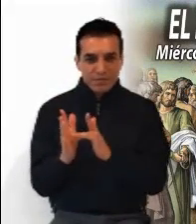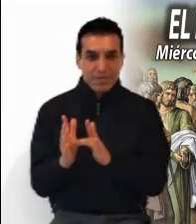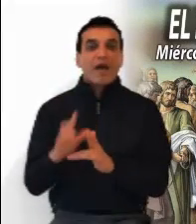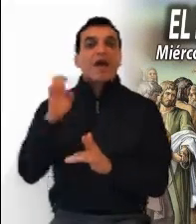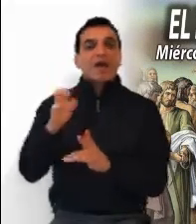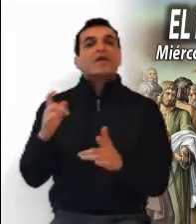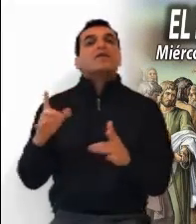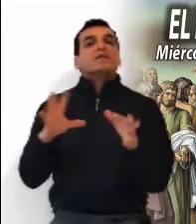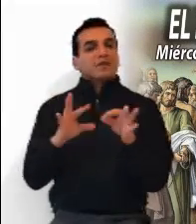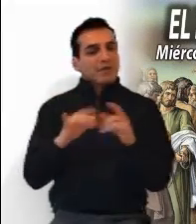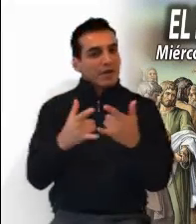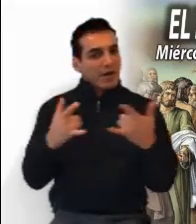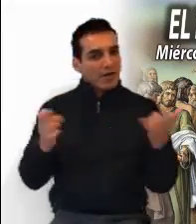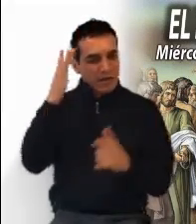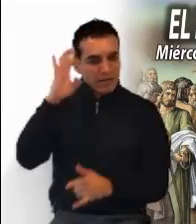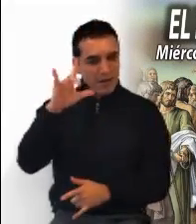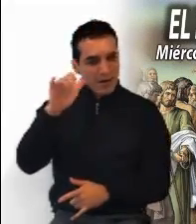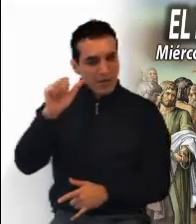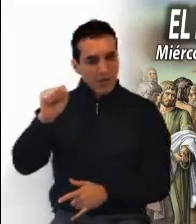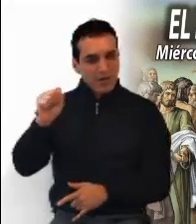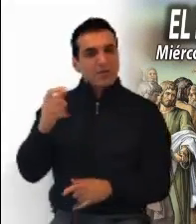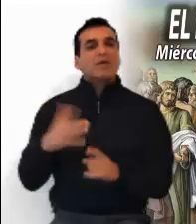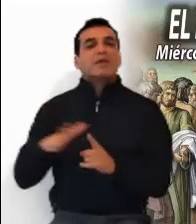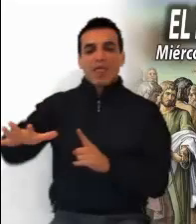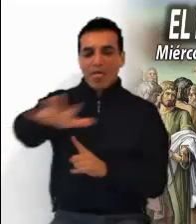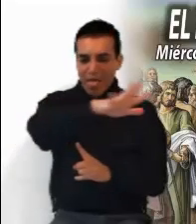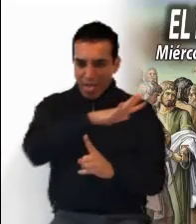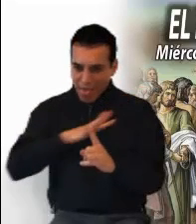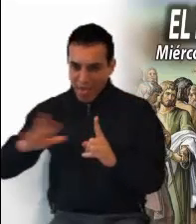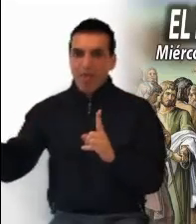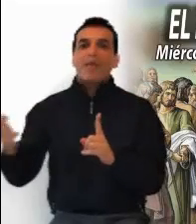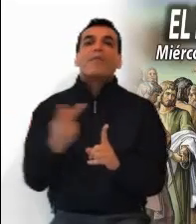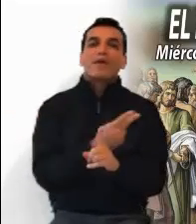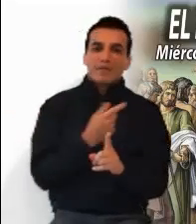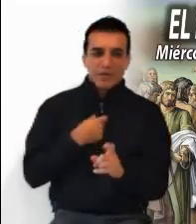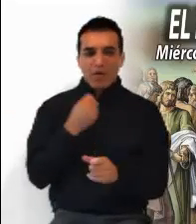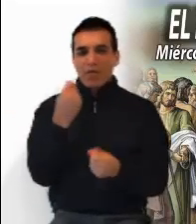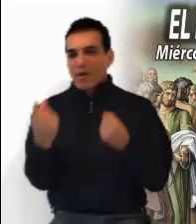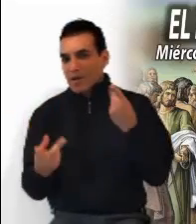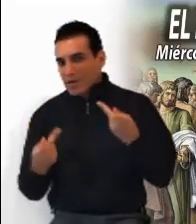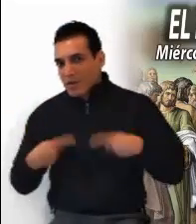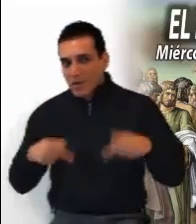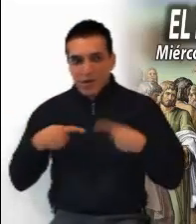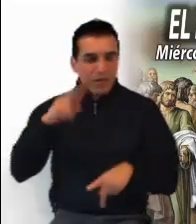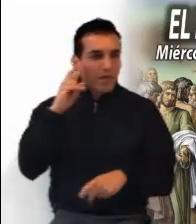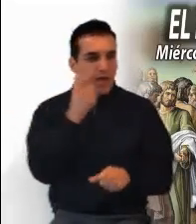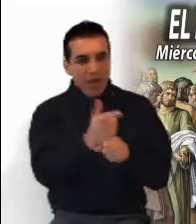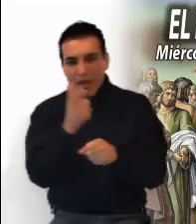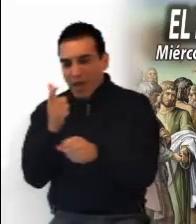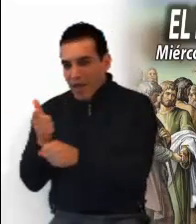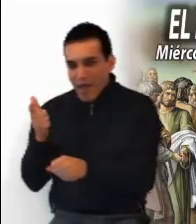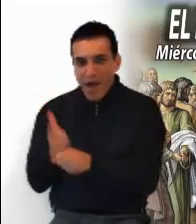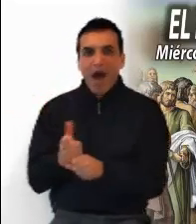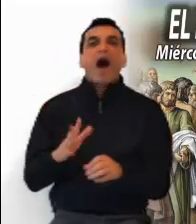de lo que seguramente sucedería en torno a Jesús. Al mirar sus milagros, al escuchar sus